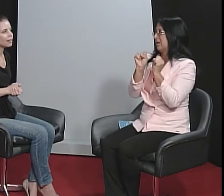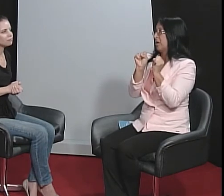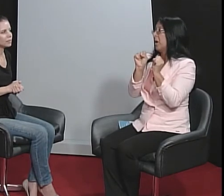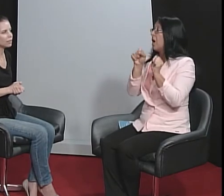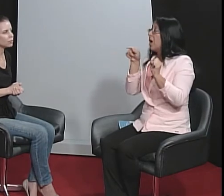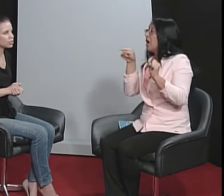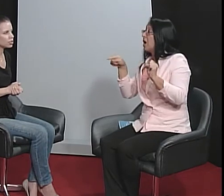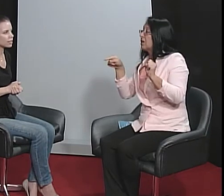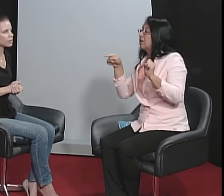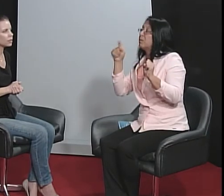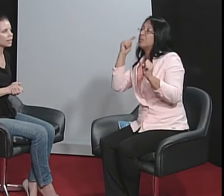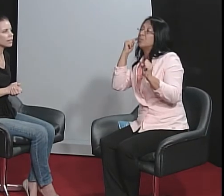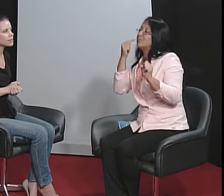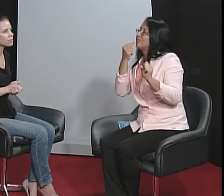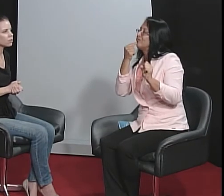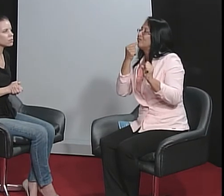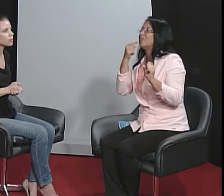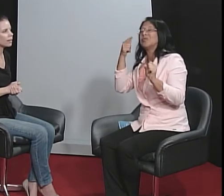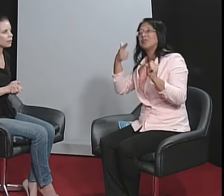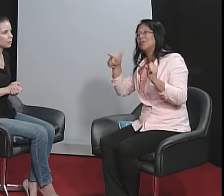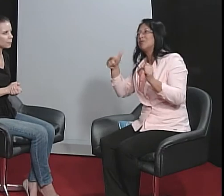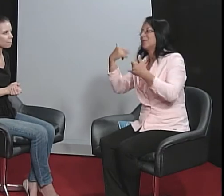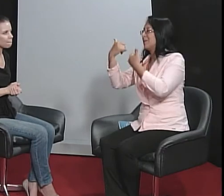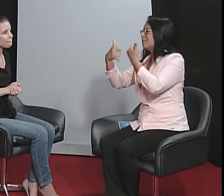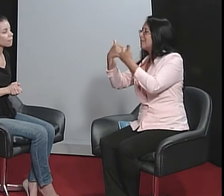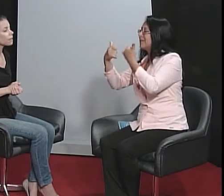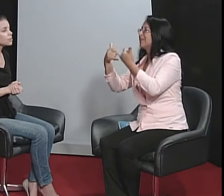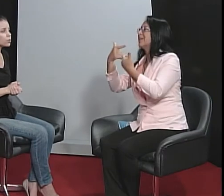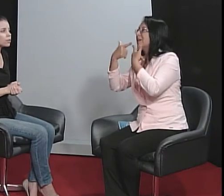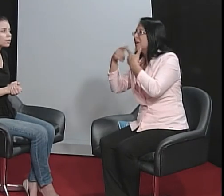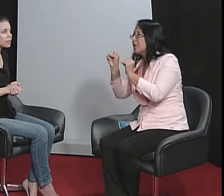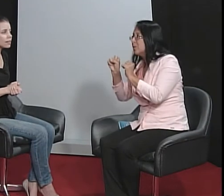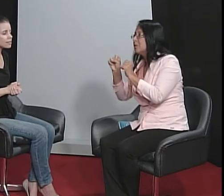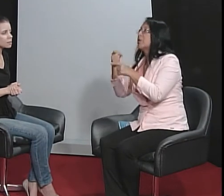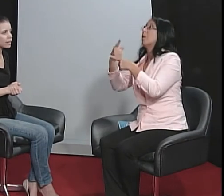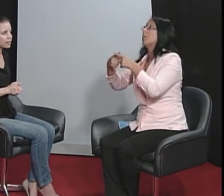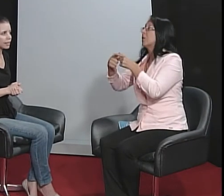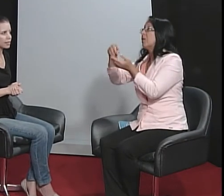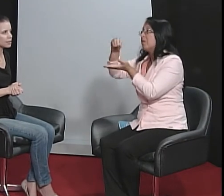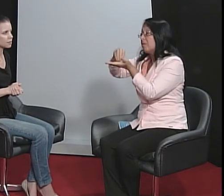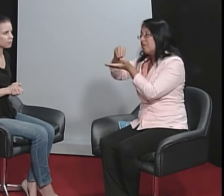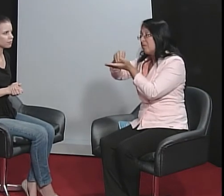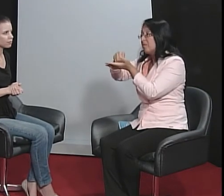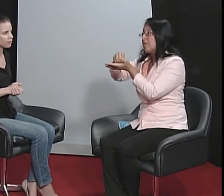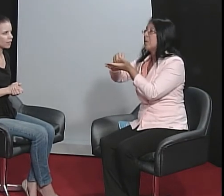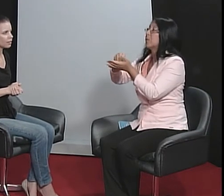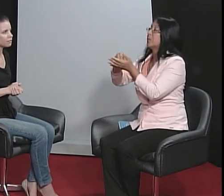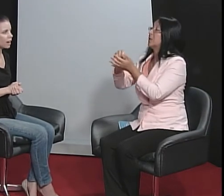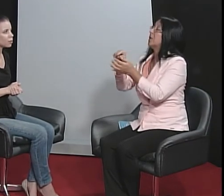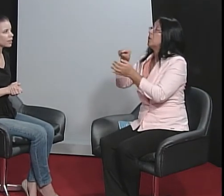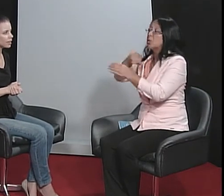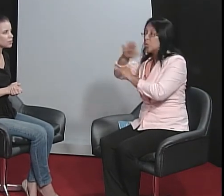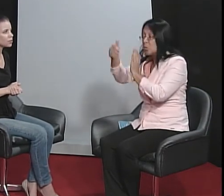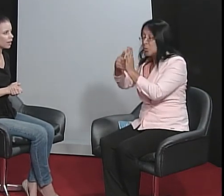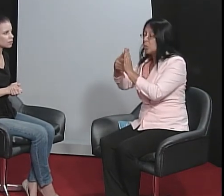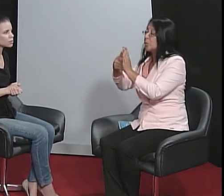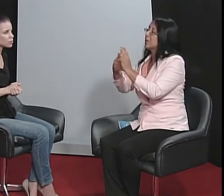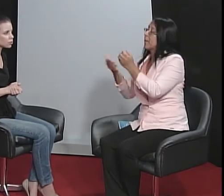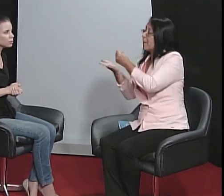linguística, são brincadeiras que usam a língua e surdo não tem essas brincadeiras. Falta isso, né, no surdo,